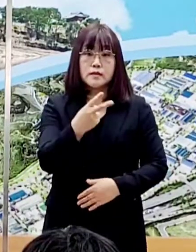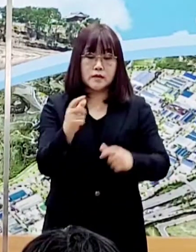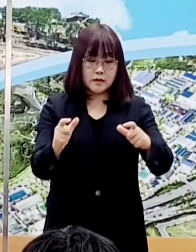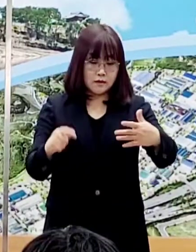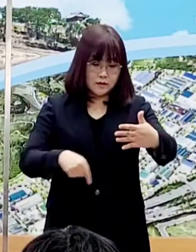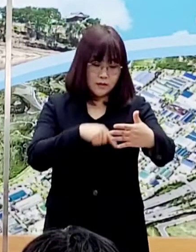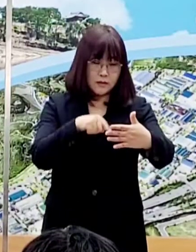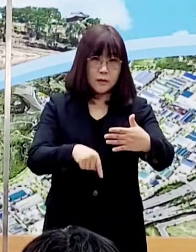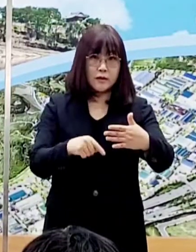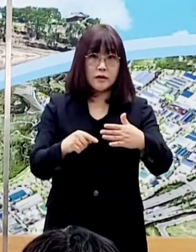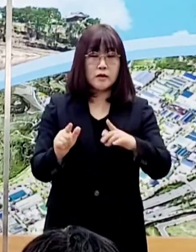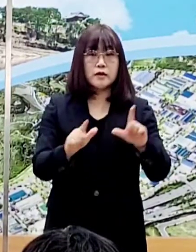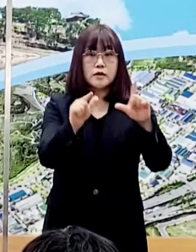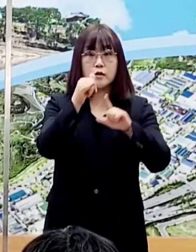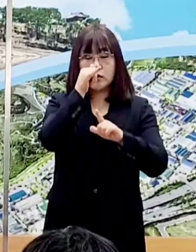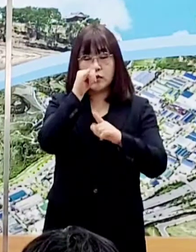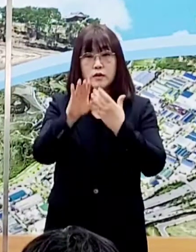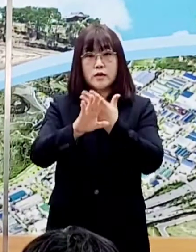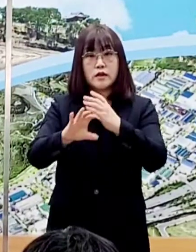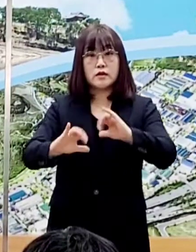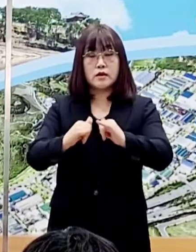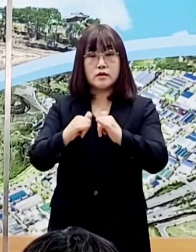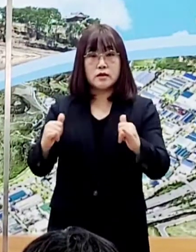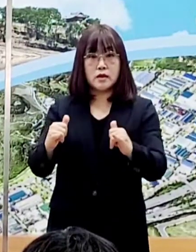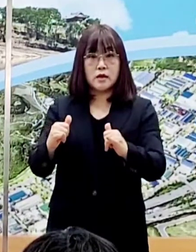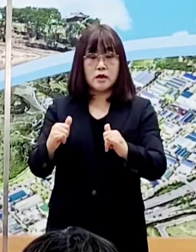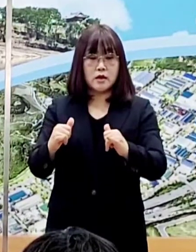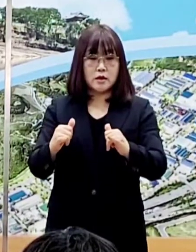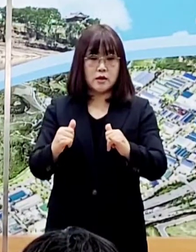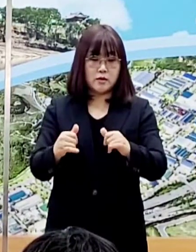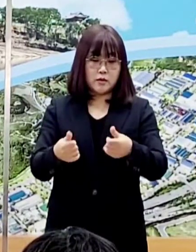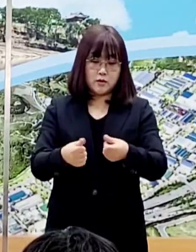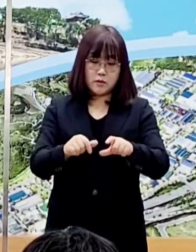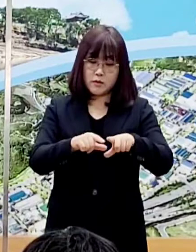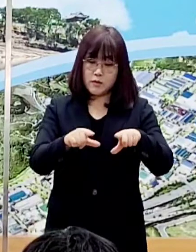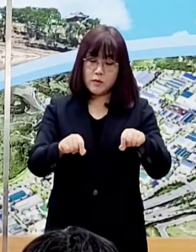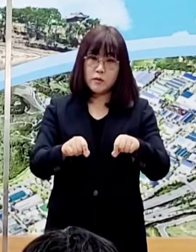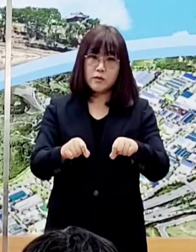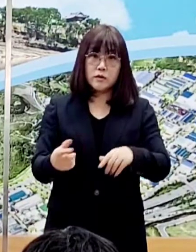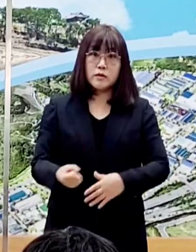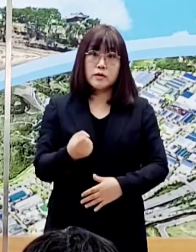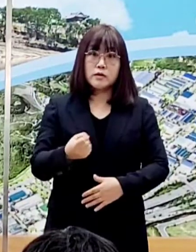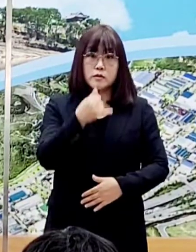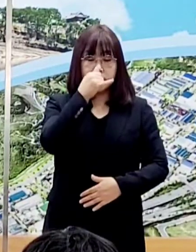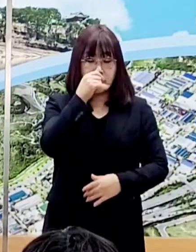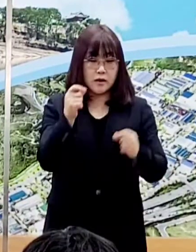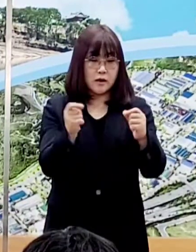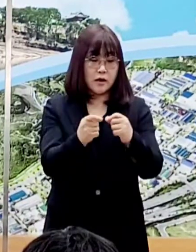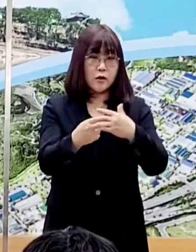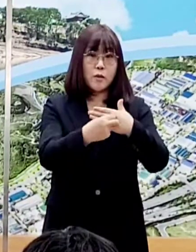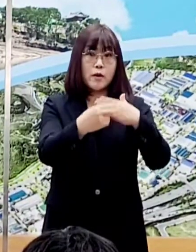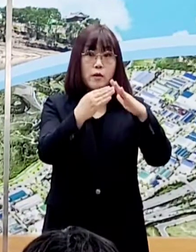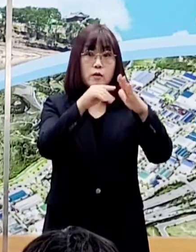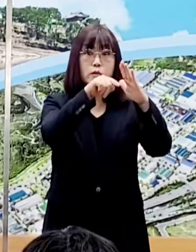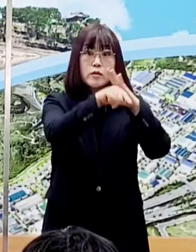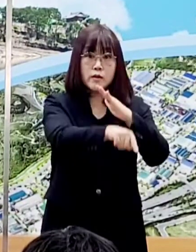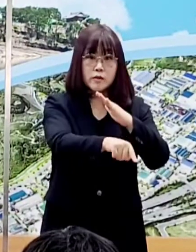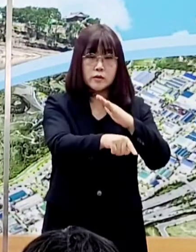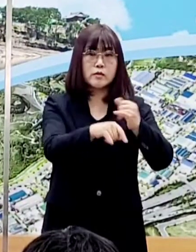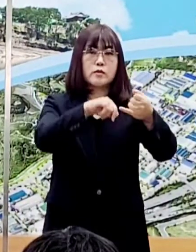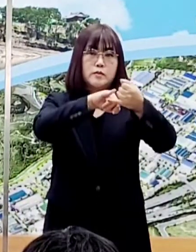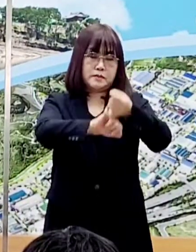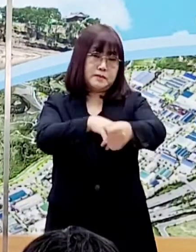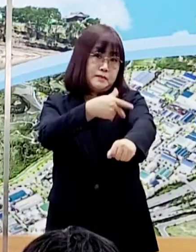관내 거주 외국인들께서도 신분확인이 가능한 서류를 지참하여 가까운 위탁의료기관에서 반드시